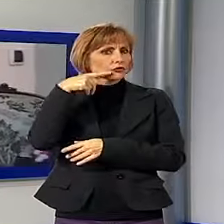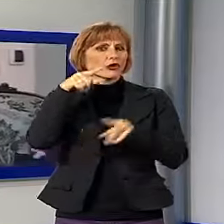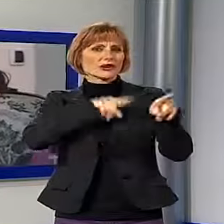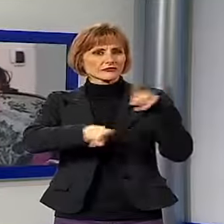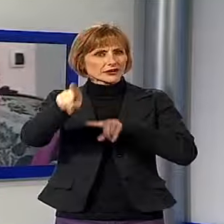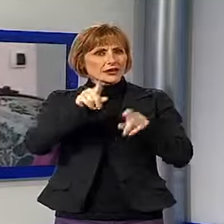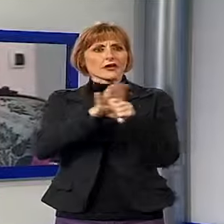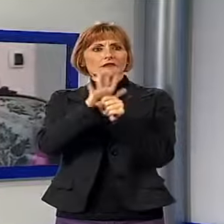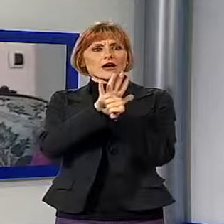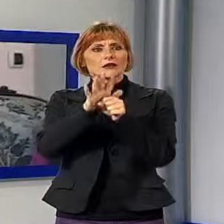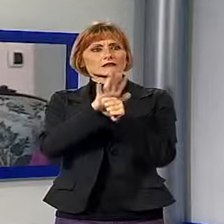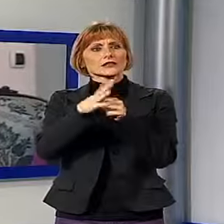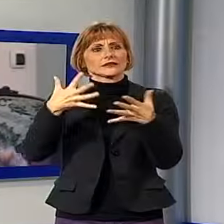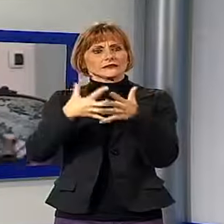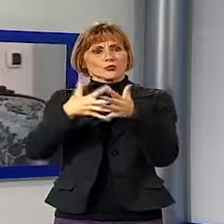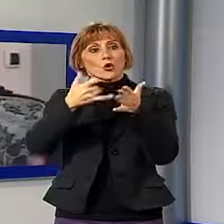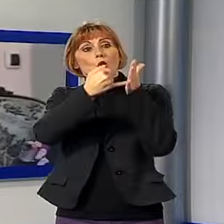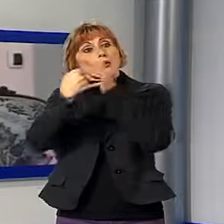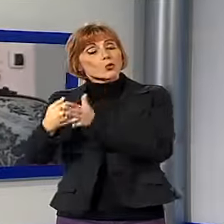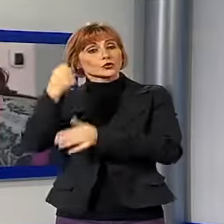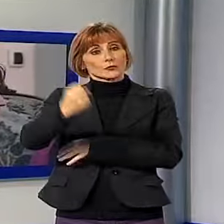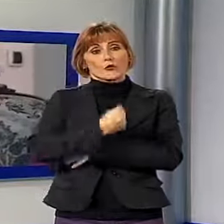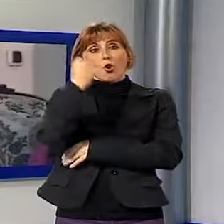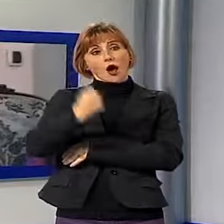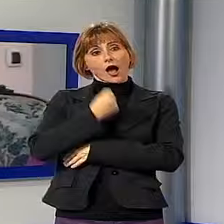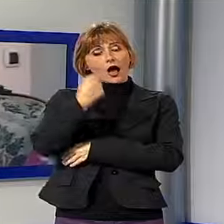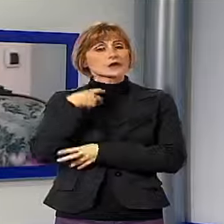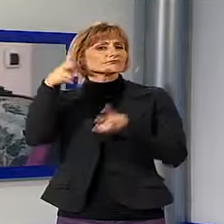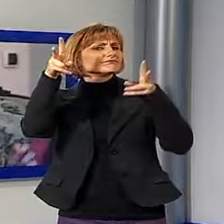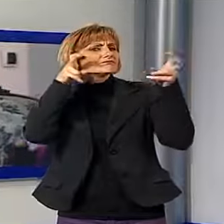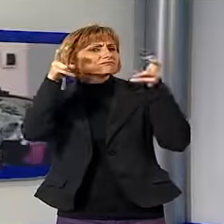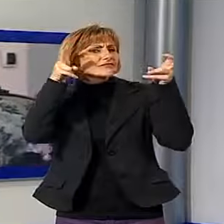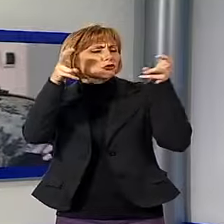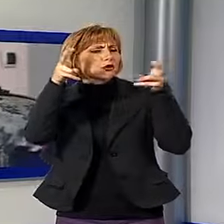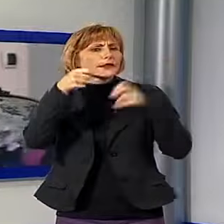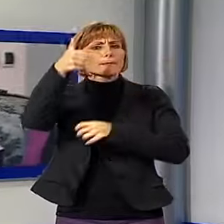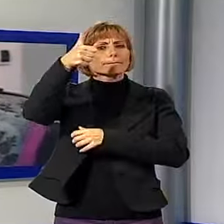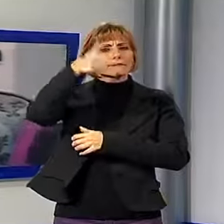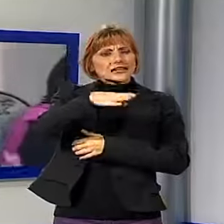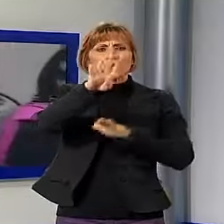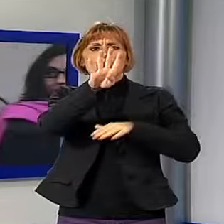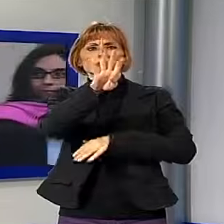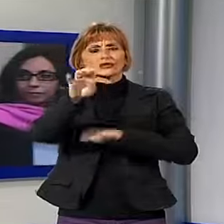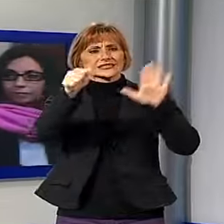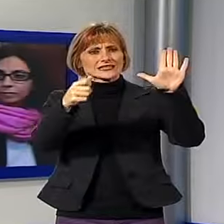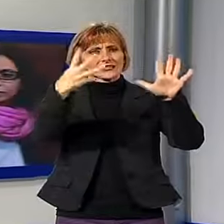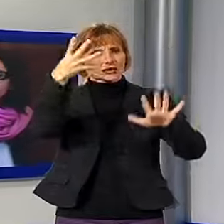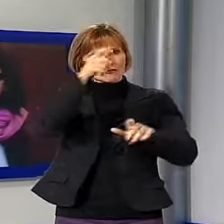difficoltà. Nell'ultimo anno i soggetti ascoltati sono stati 1.469, vale a dire 201